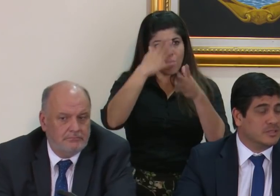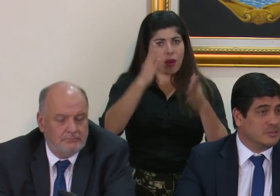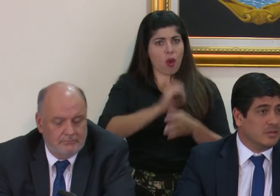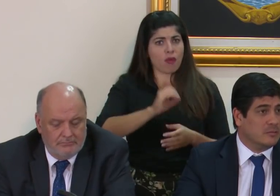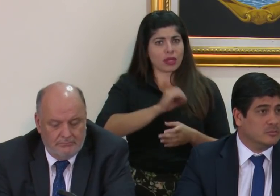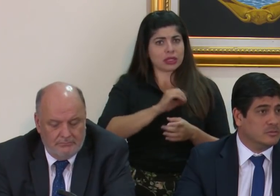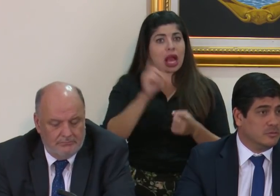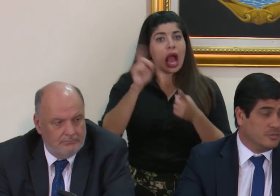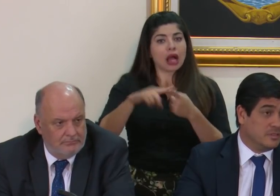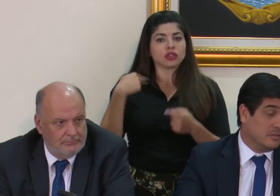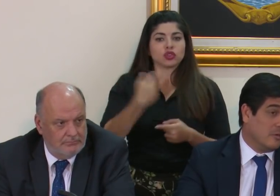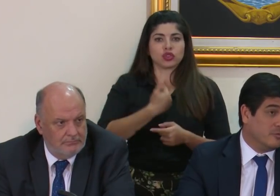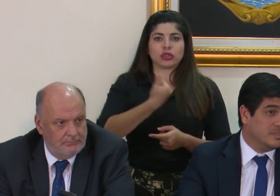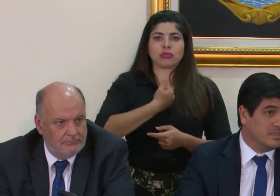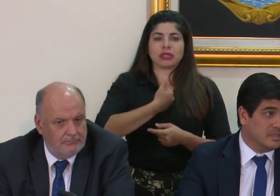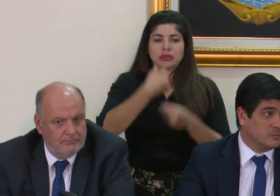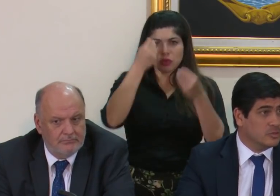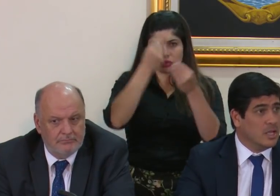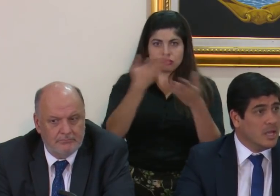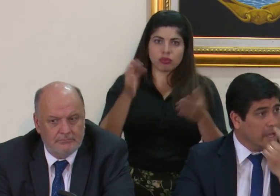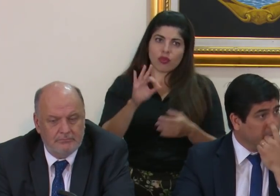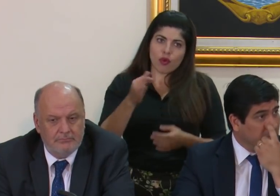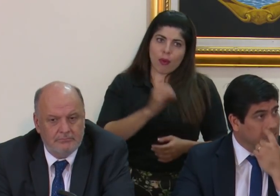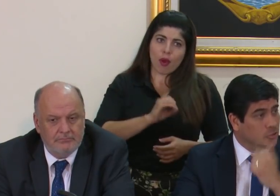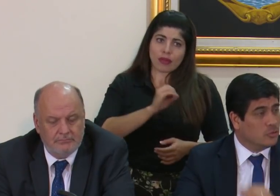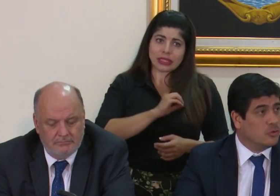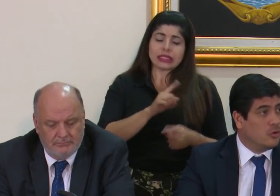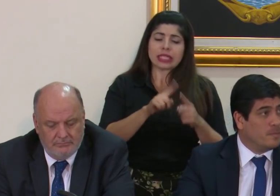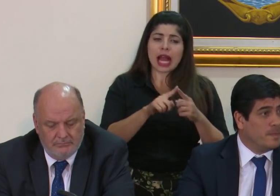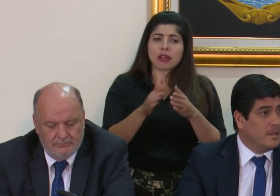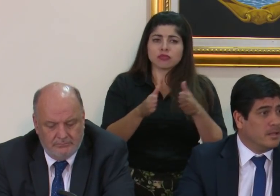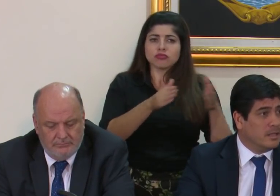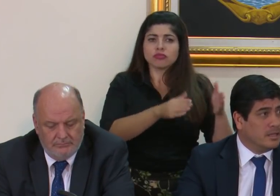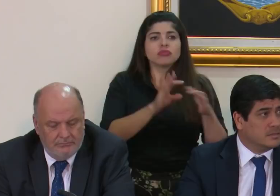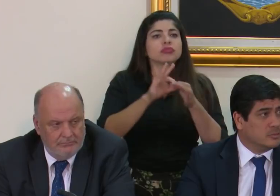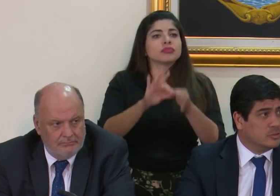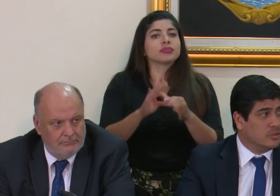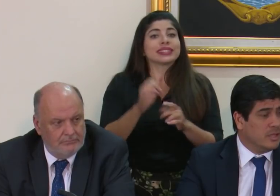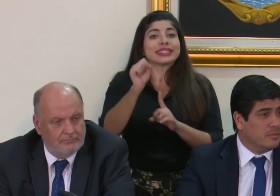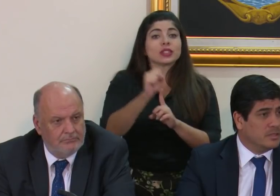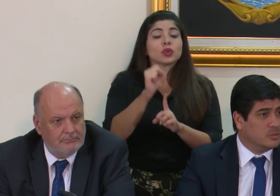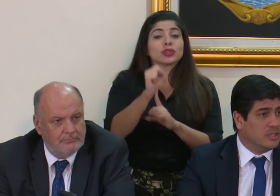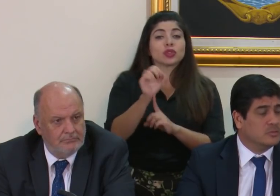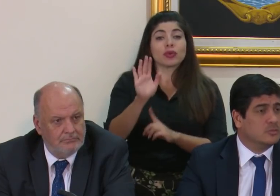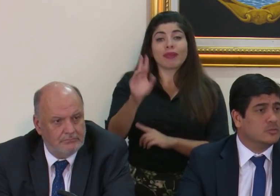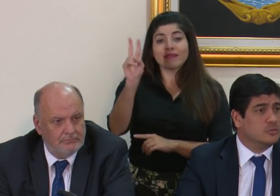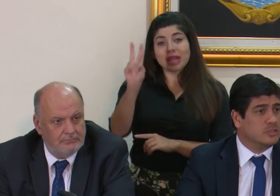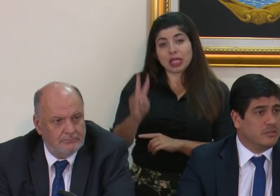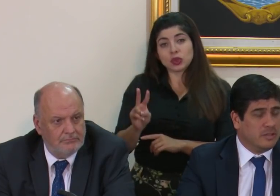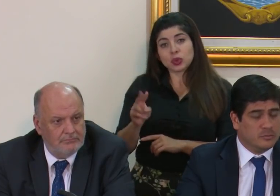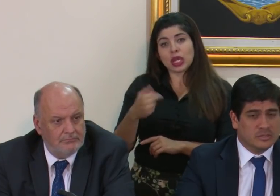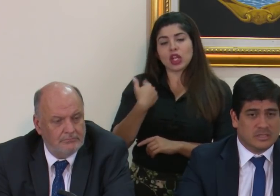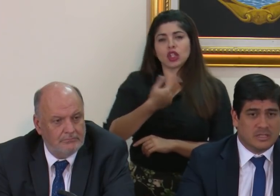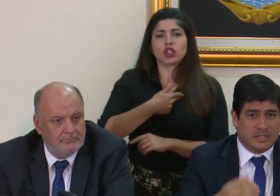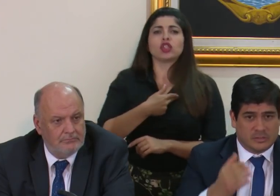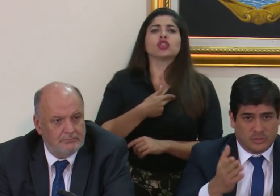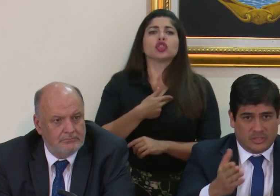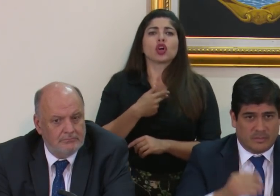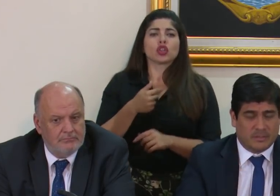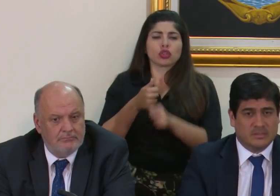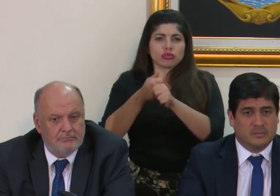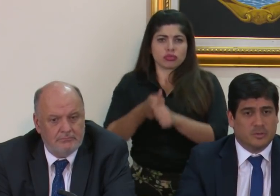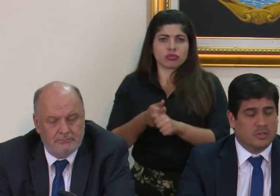nosotros así lo hagamos, la oficialicemos. En relación con la situación en Venezuela, nosotros suscribimos esa